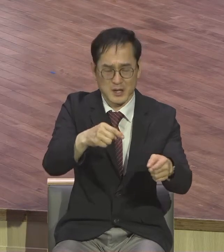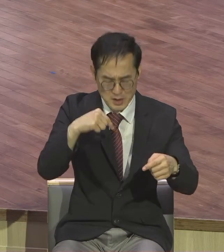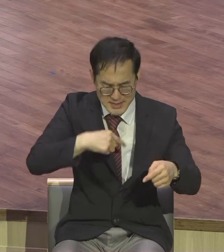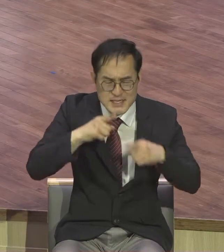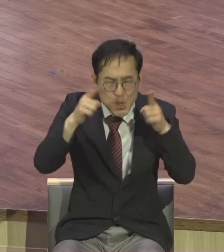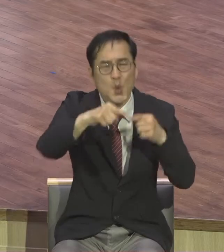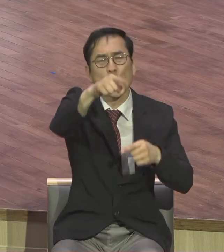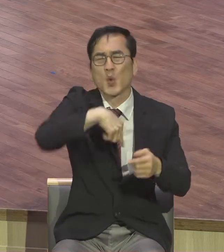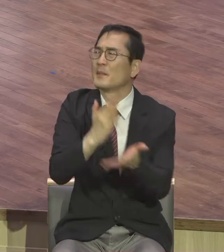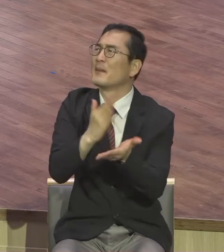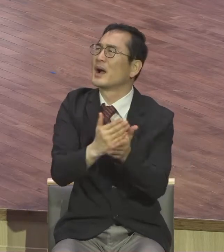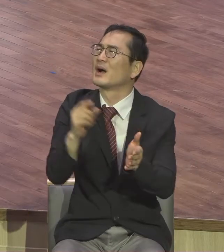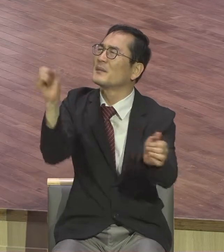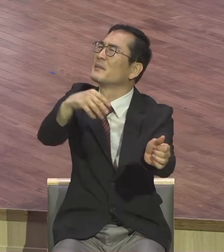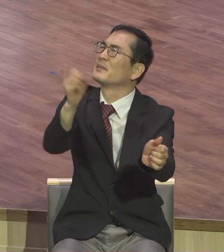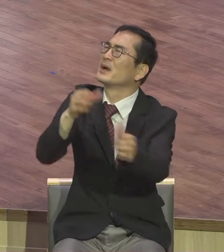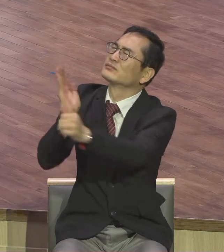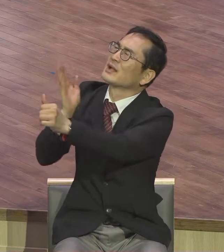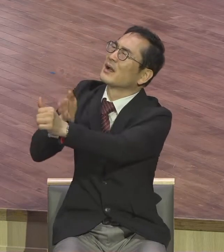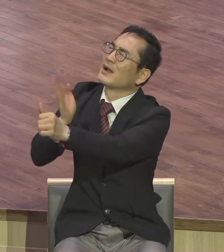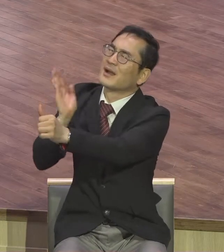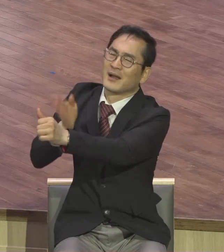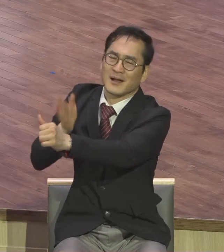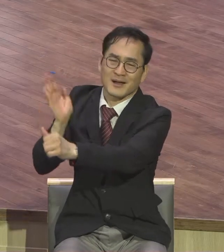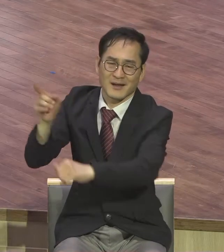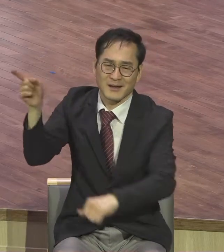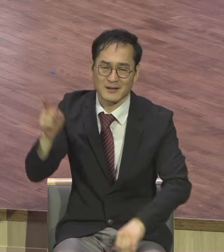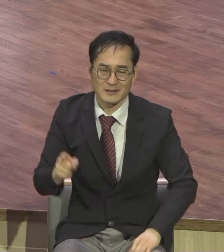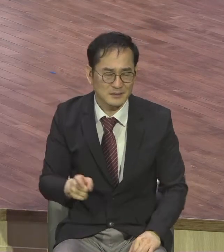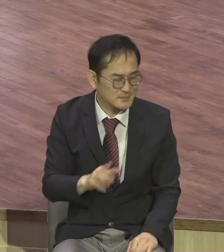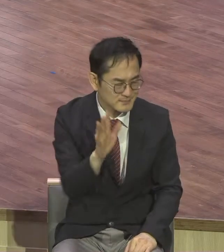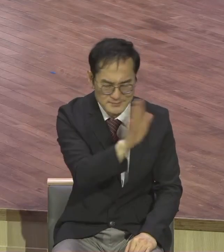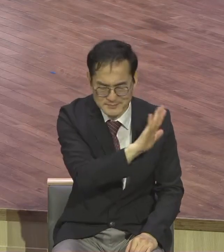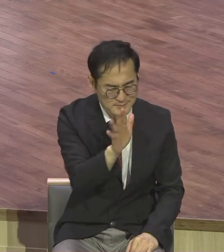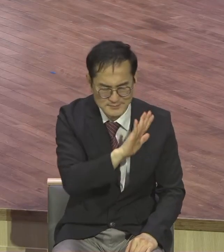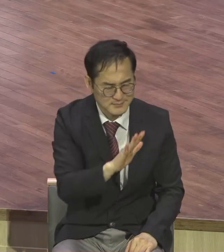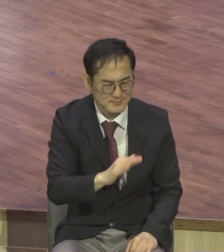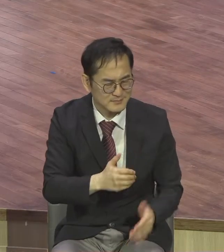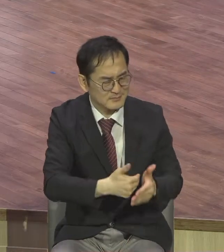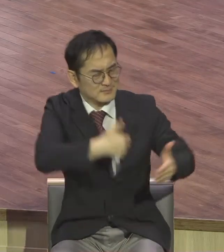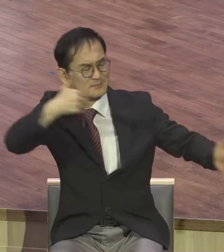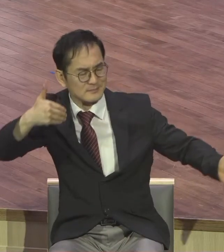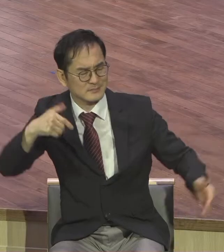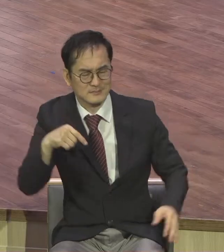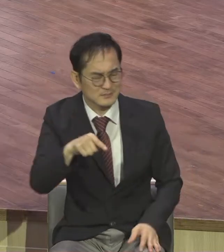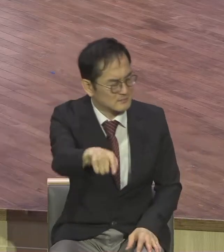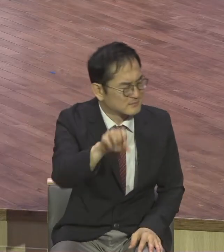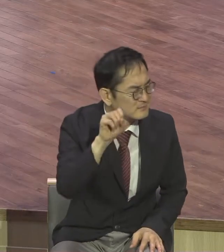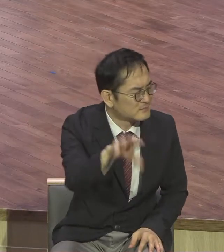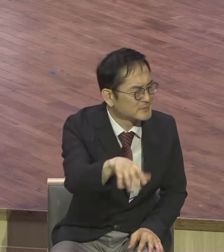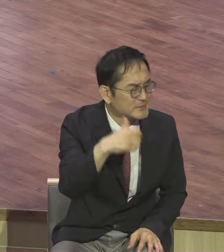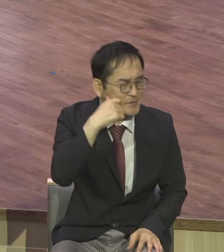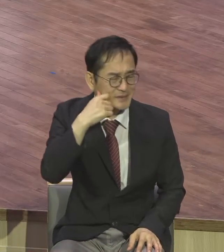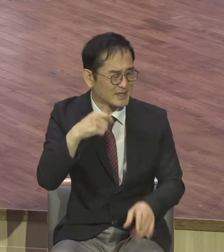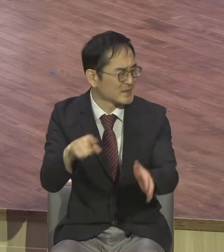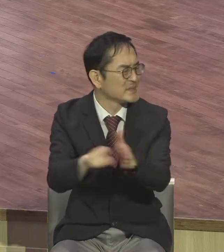천국입니까 안 보입니다 지옥에서만 비교식 참 무섭습니다 요즘 아파트 말에 카